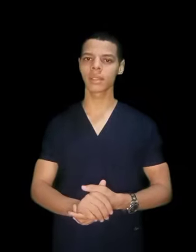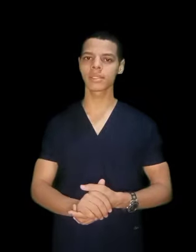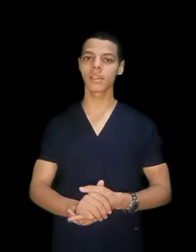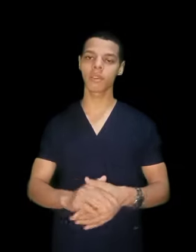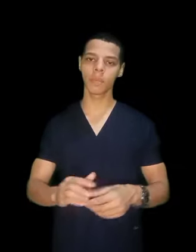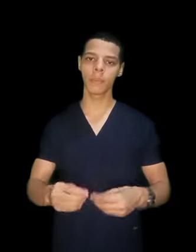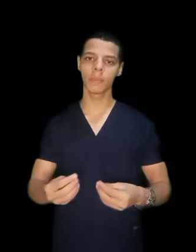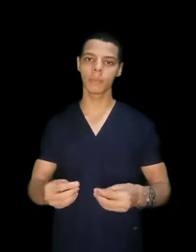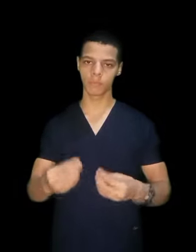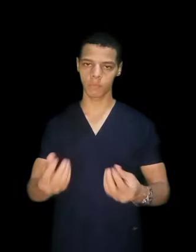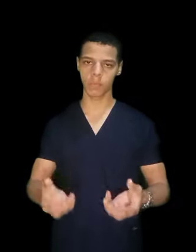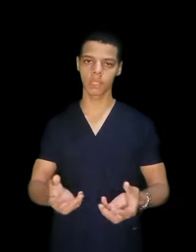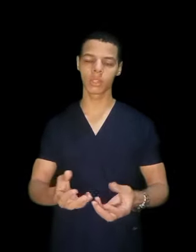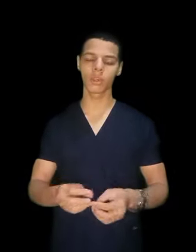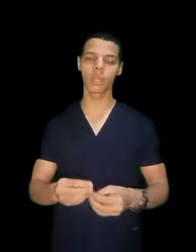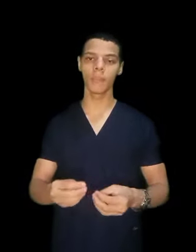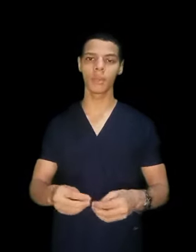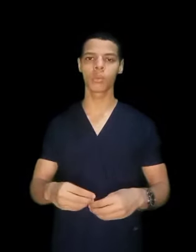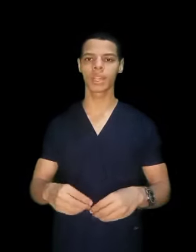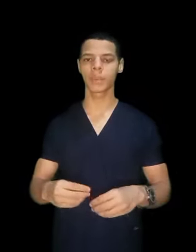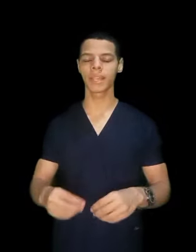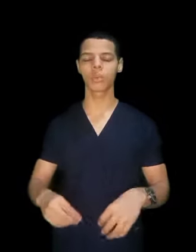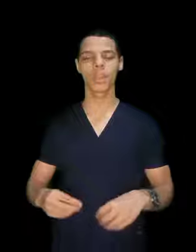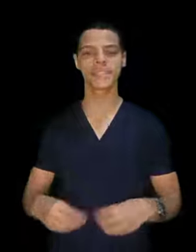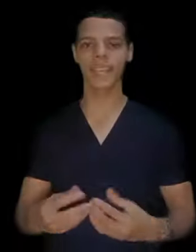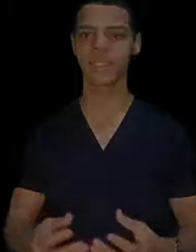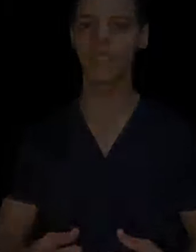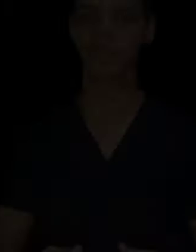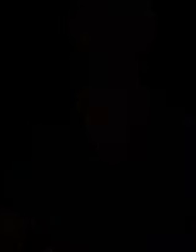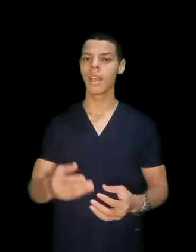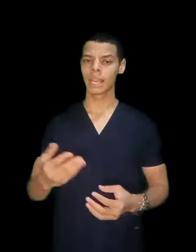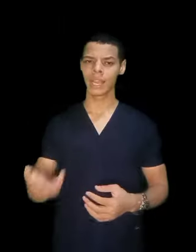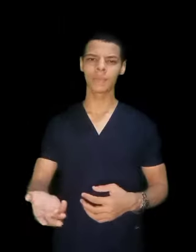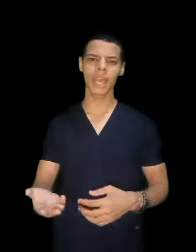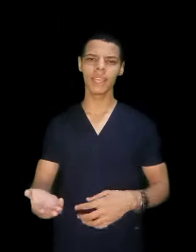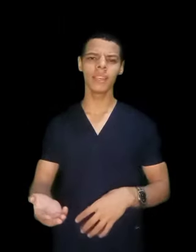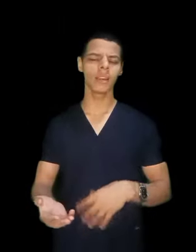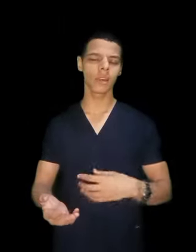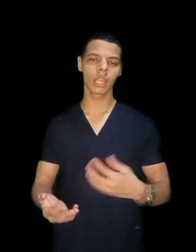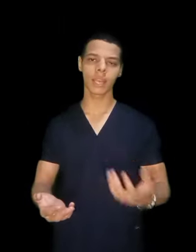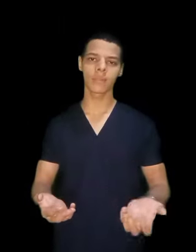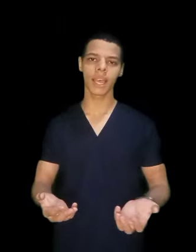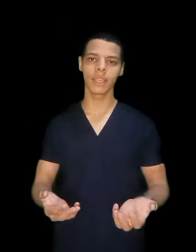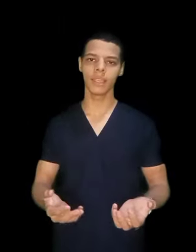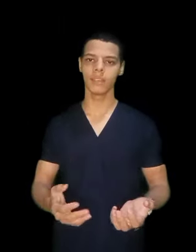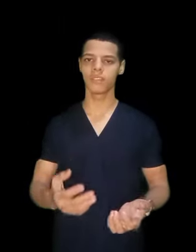الخاصة فبيقدروا يعملوا مرتبات كويسة جدا الكلام ده حقيقي اول الكلام ده حقيقي